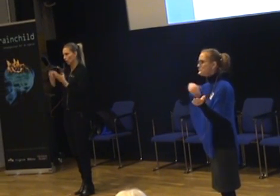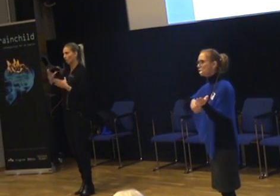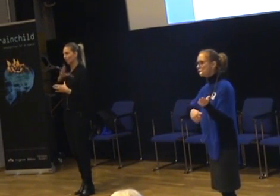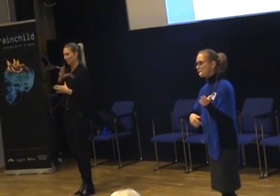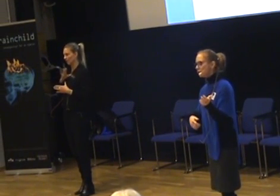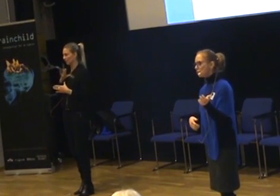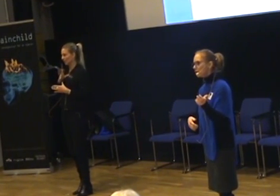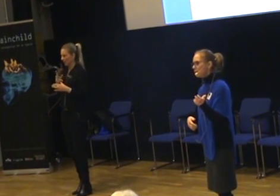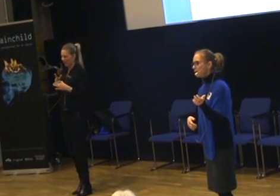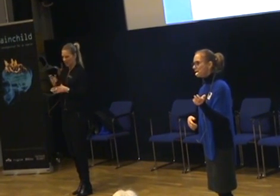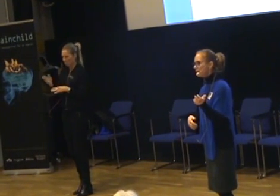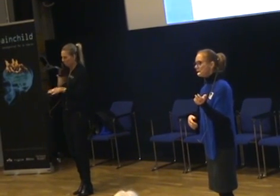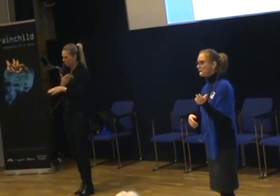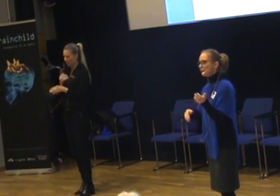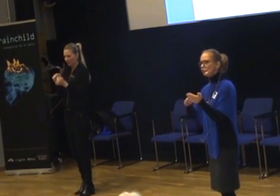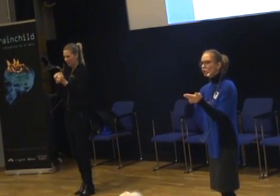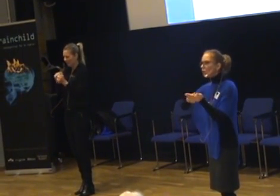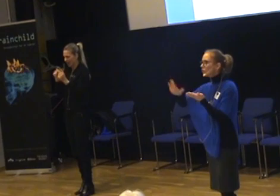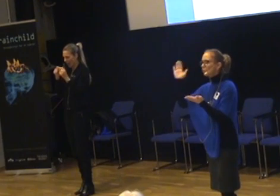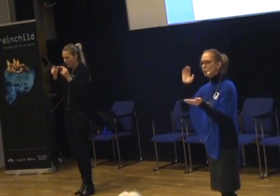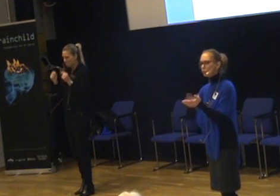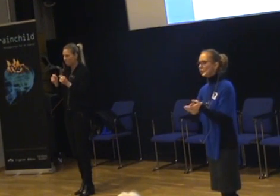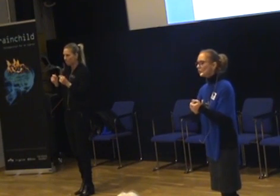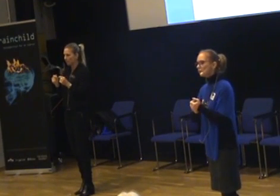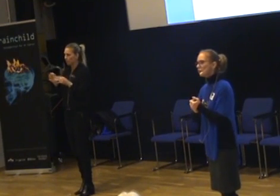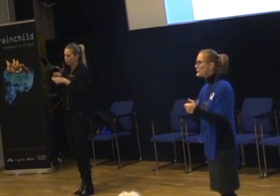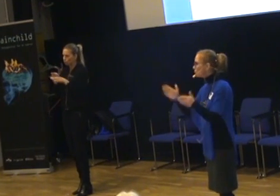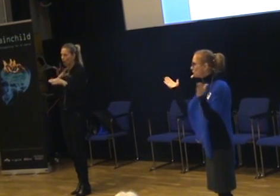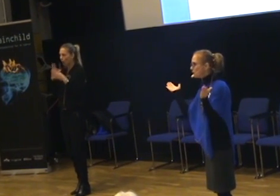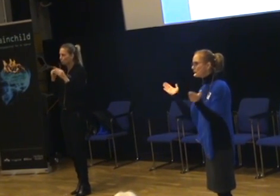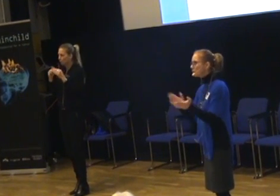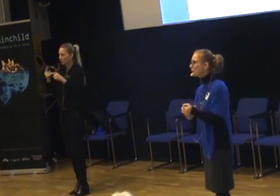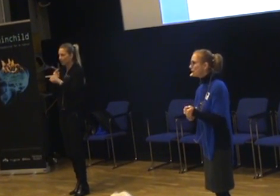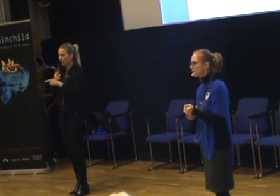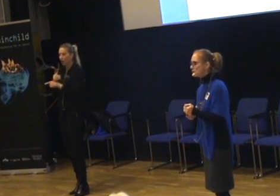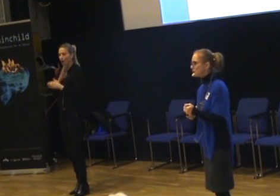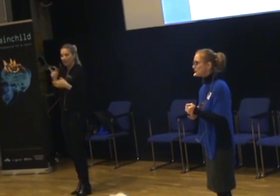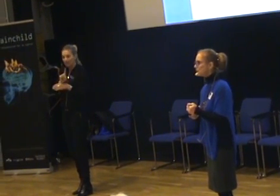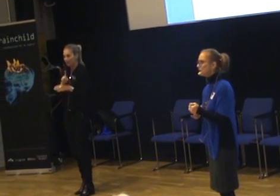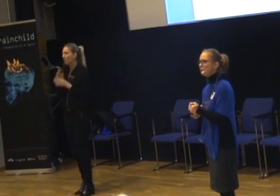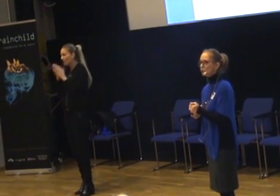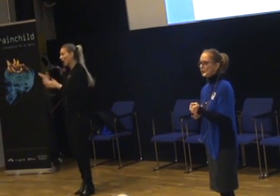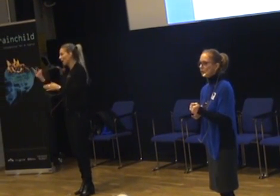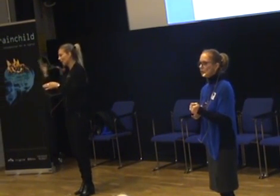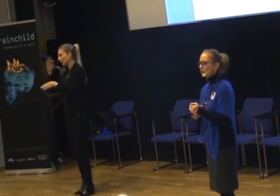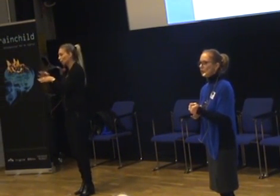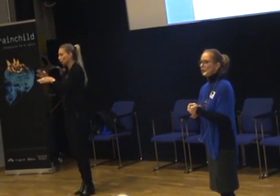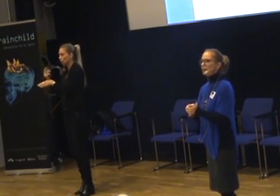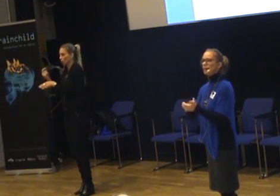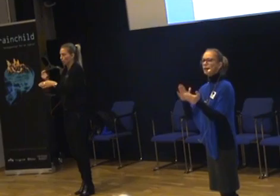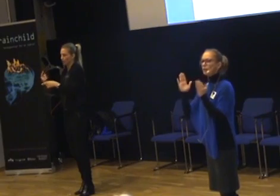Tlipp bort tvättrådslapparna. Sy dit något mjukt. Har du inte tid så be någon annan sy dit. Om det går.